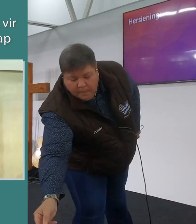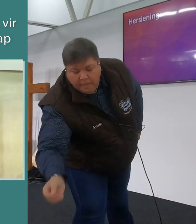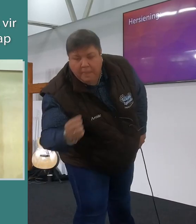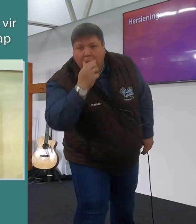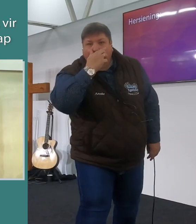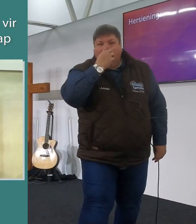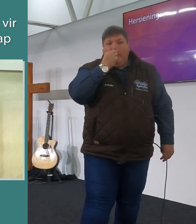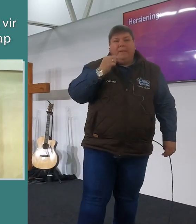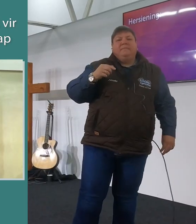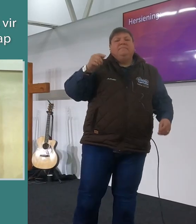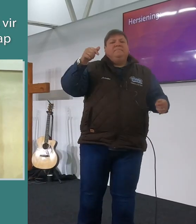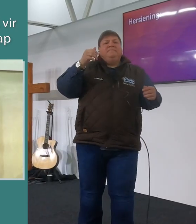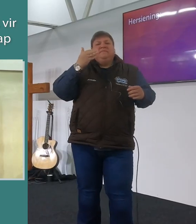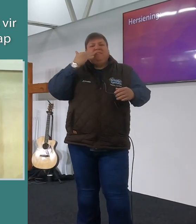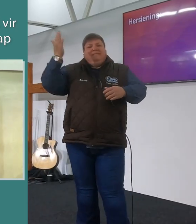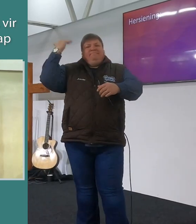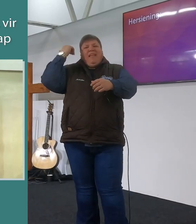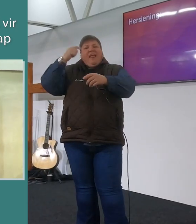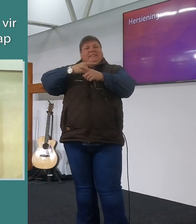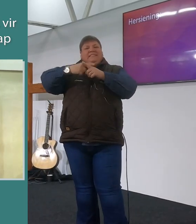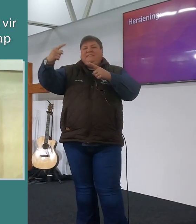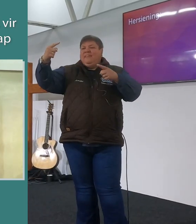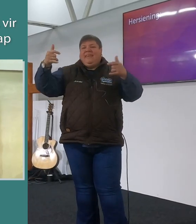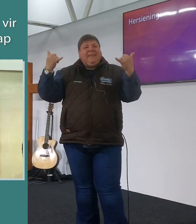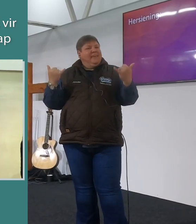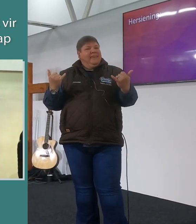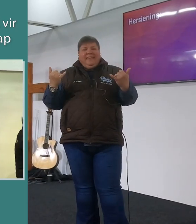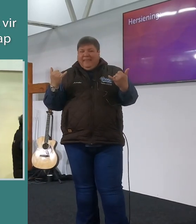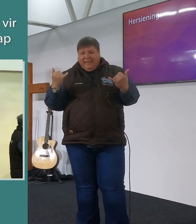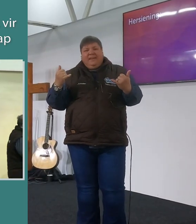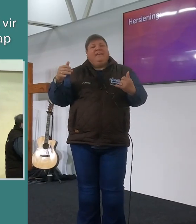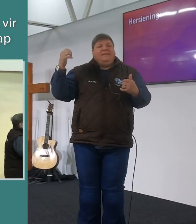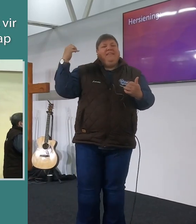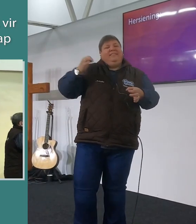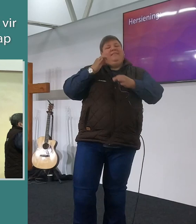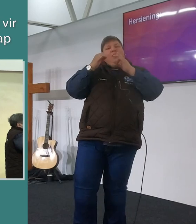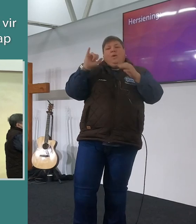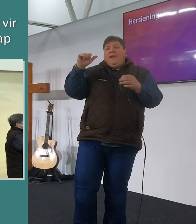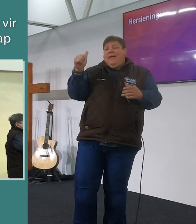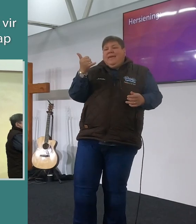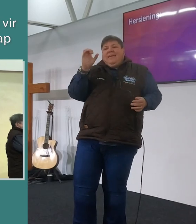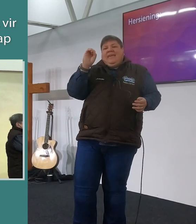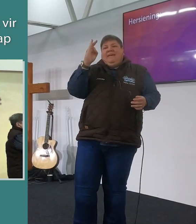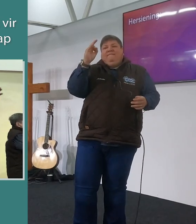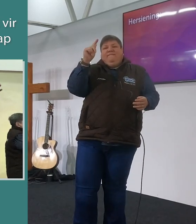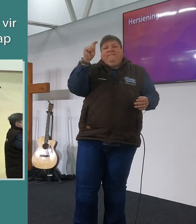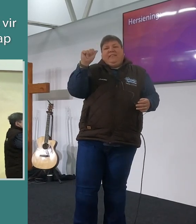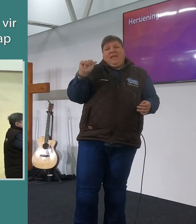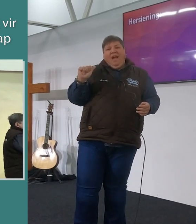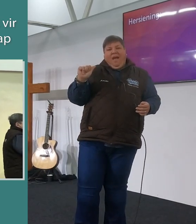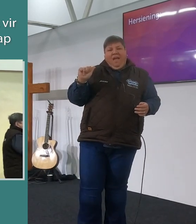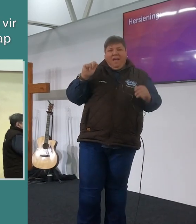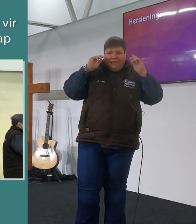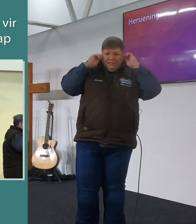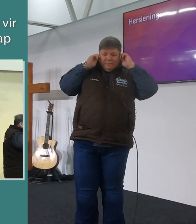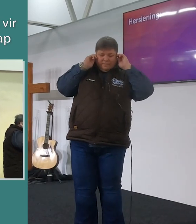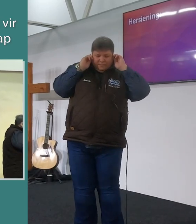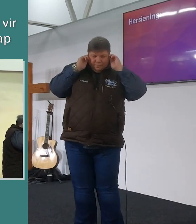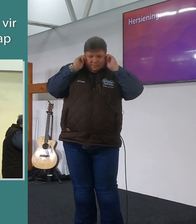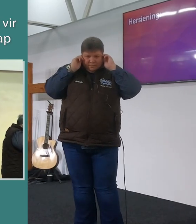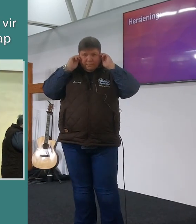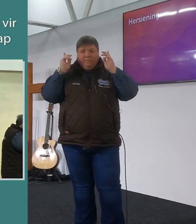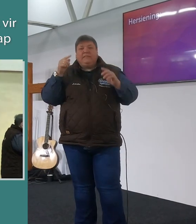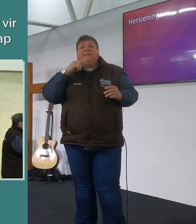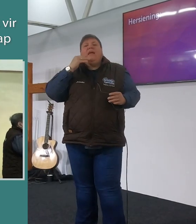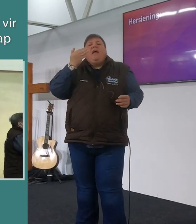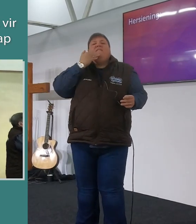En ek weet nie of jylle ook so is nie, maar partij sonder stap jy weg en dan vergeet jy alles wat gesê is. Wie van jylle doen dit? Ja, go break my heart,